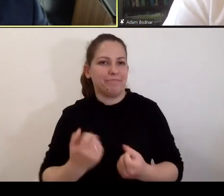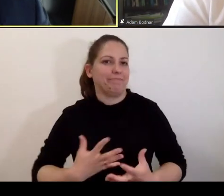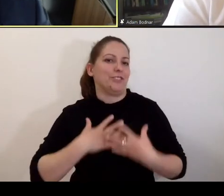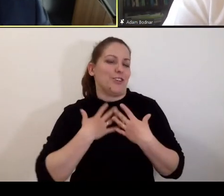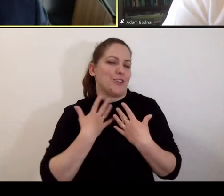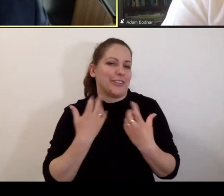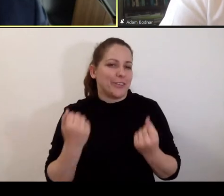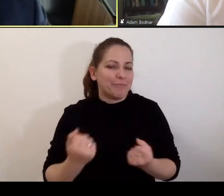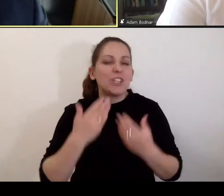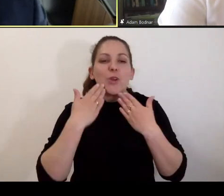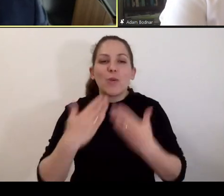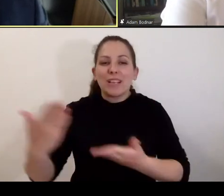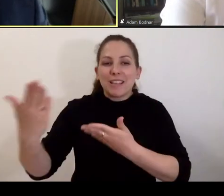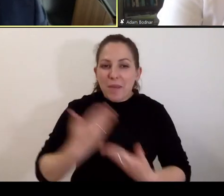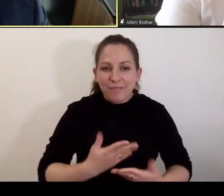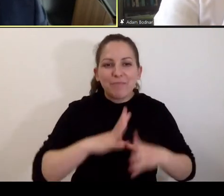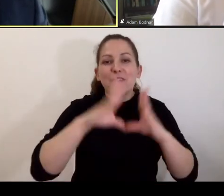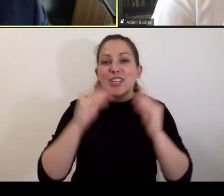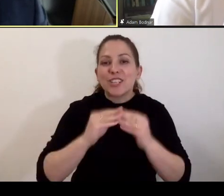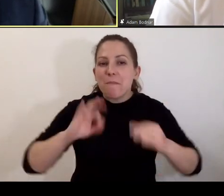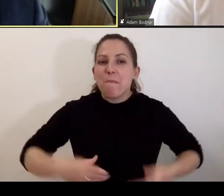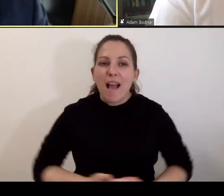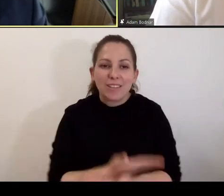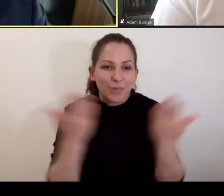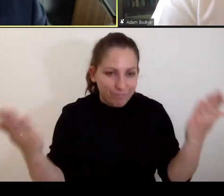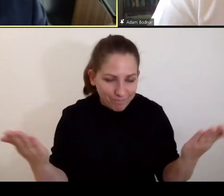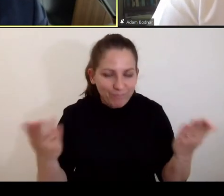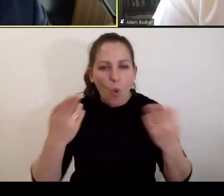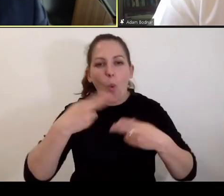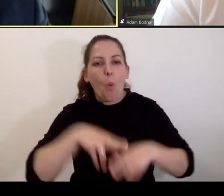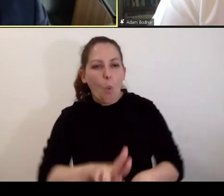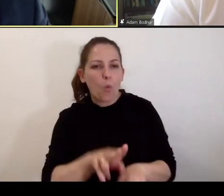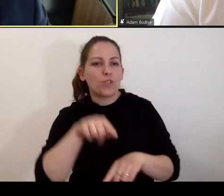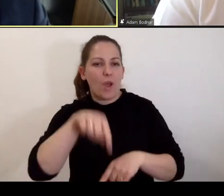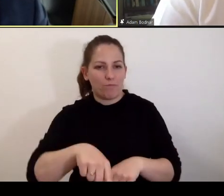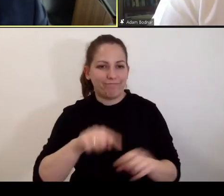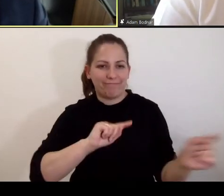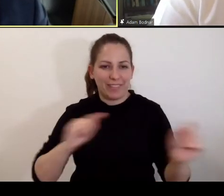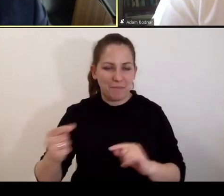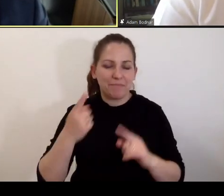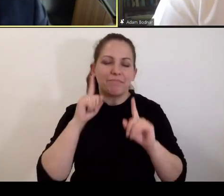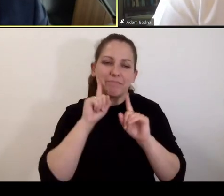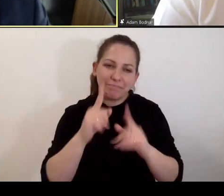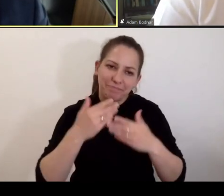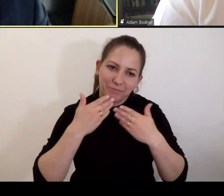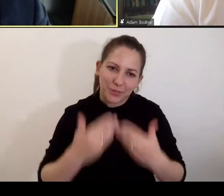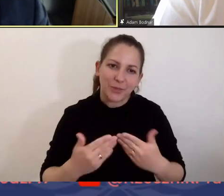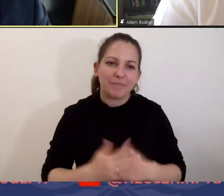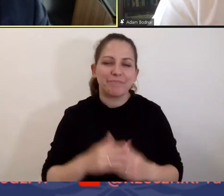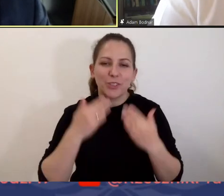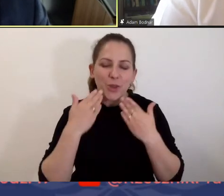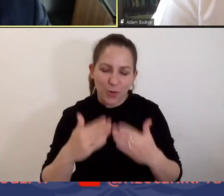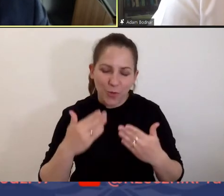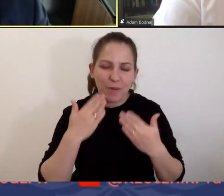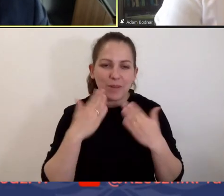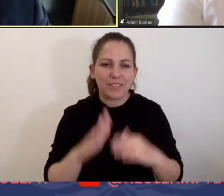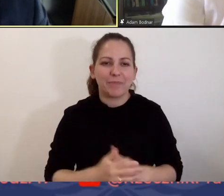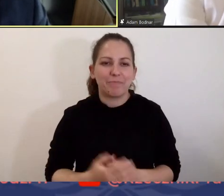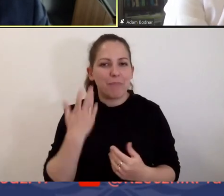A ja dziękuję za zaproszenie i wszystkim Państwu za udział w naprawdę niezwykłe interesującej dyskusji. Bardzo dziękuję.